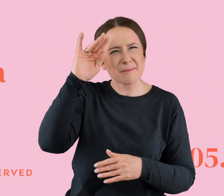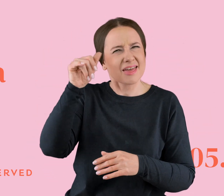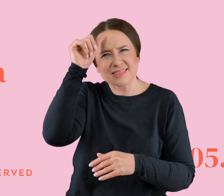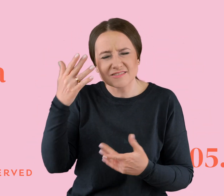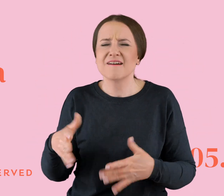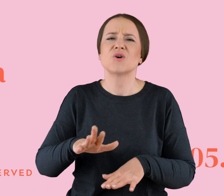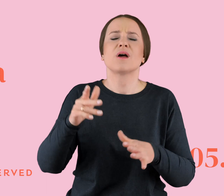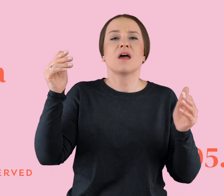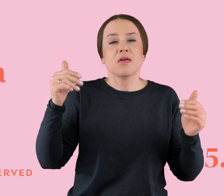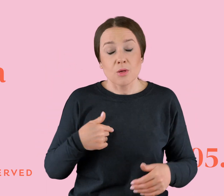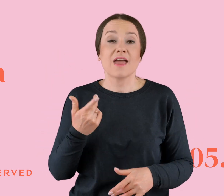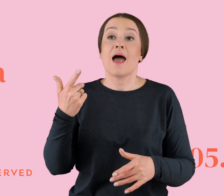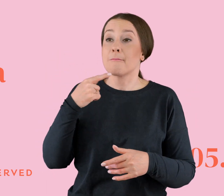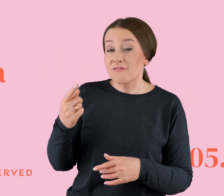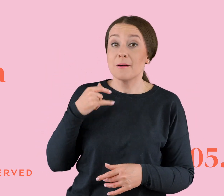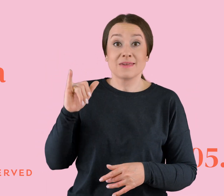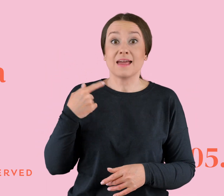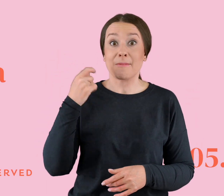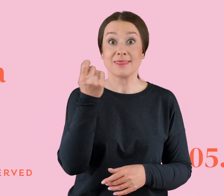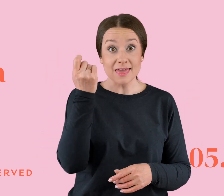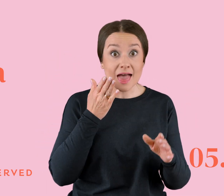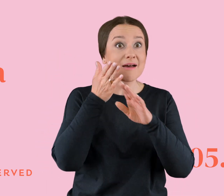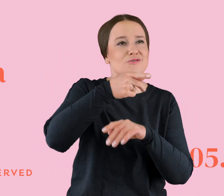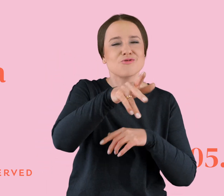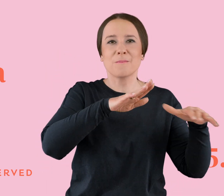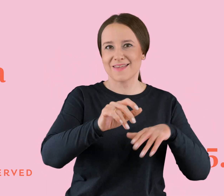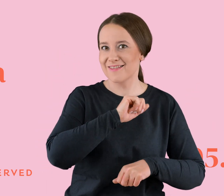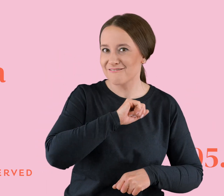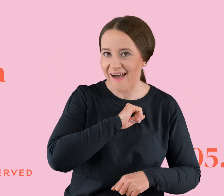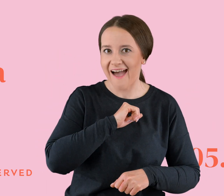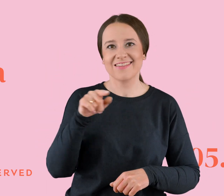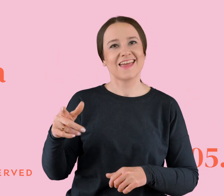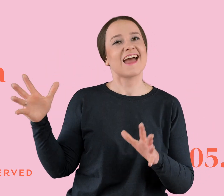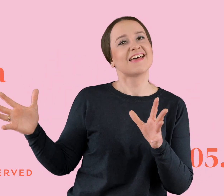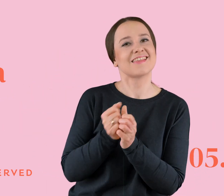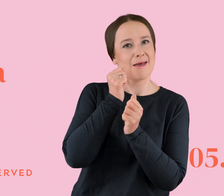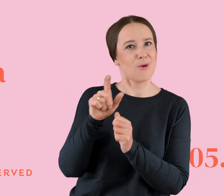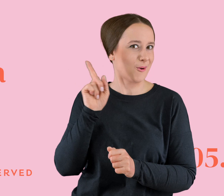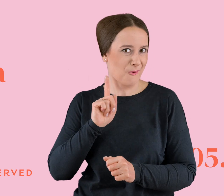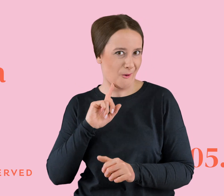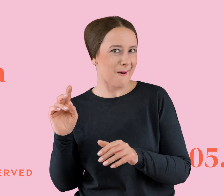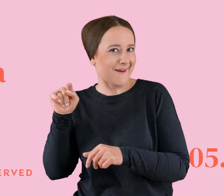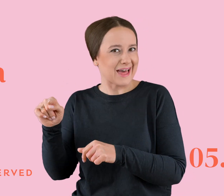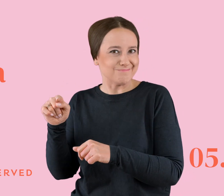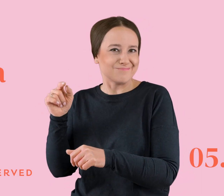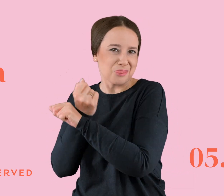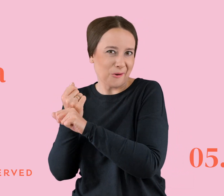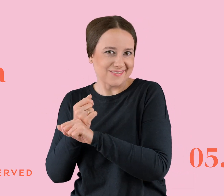Ale jakoś nie wiem, rzuciłam w eter, że jak będę tam jechać, no to że to miejsce jest fajne. I że te moją toksynę tam zabiorę ze sobą. Ale zapomniałam o tym. bo i tam